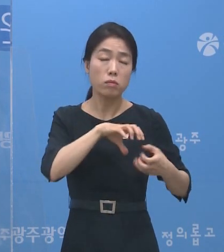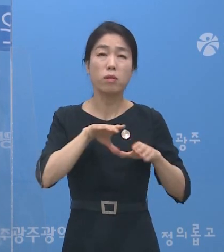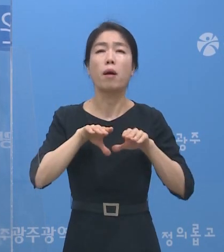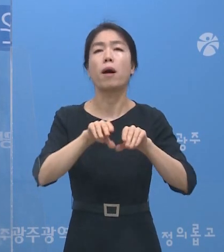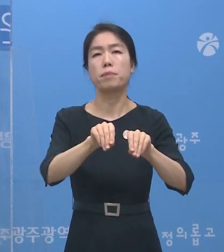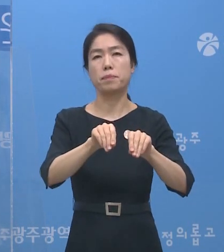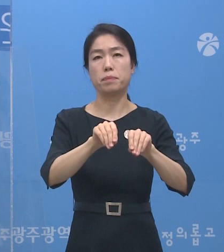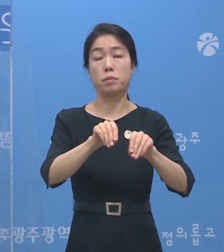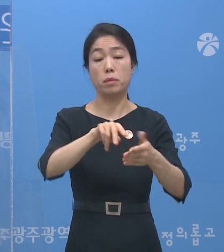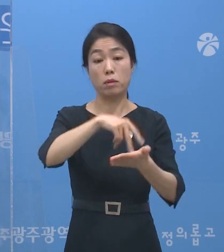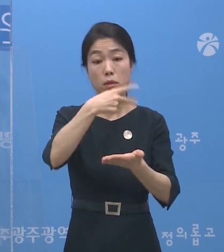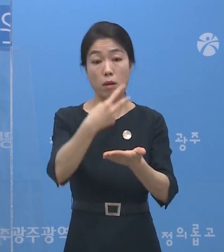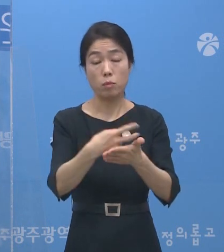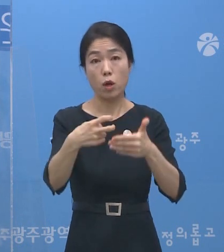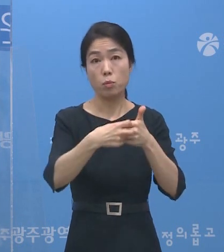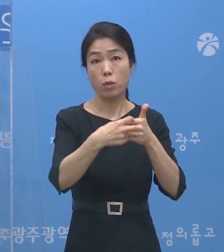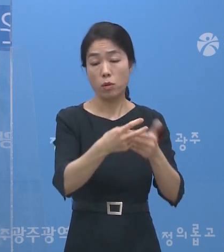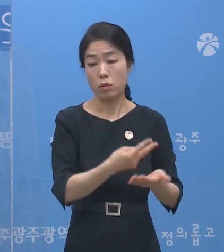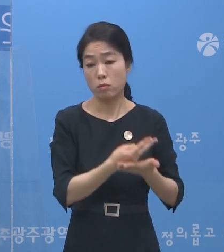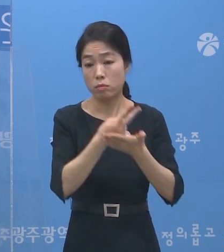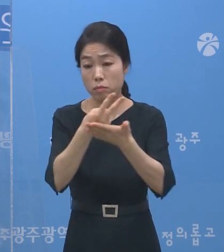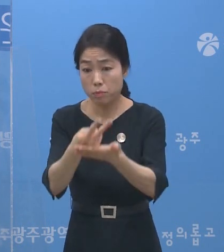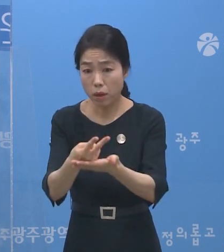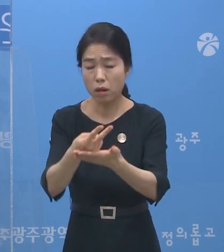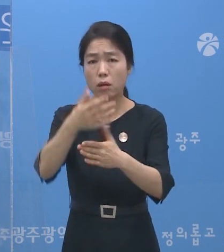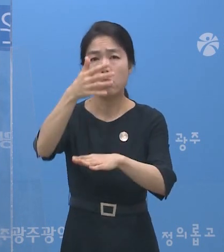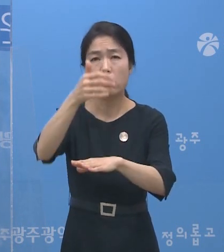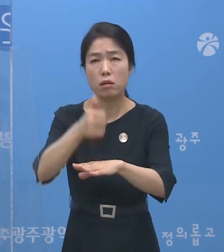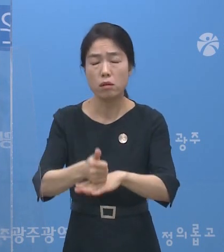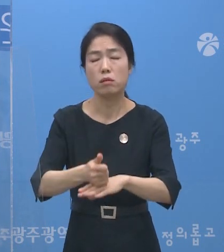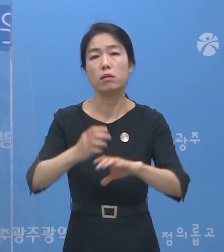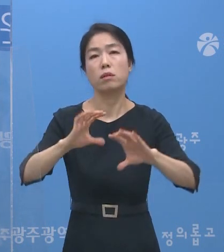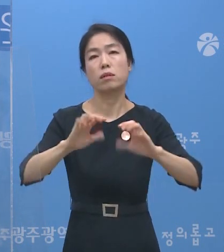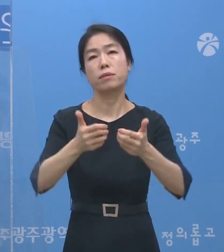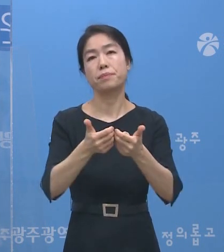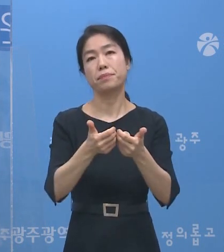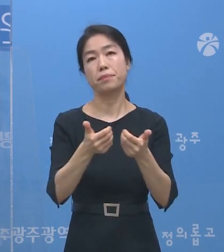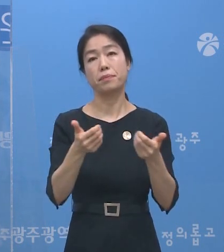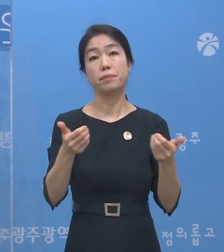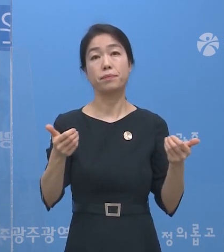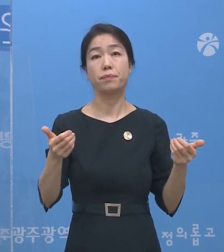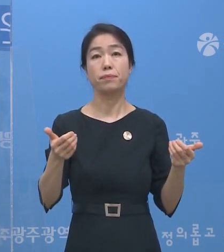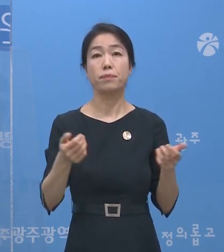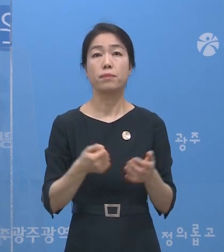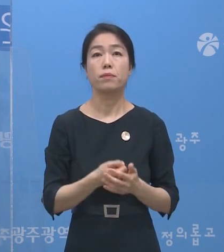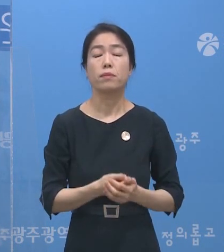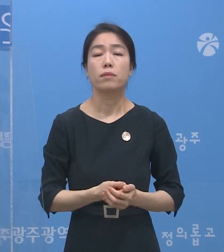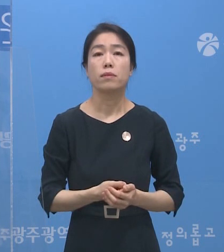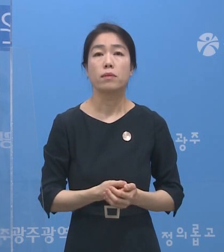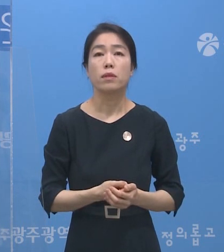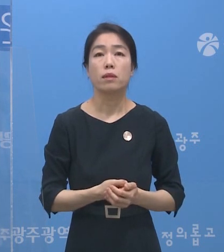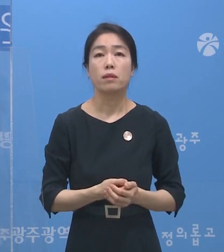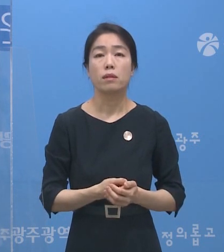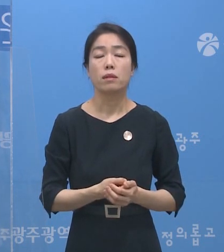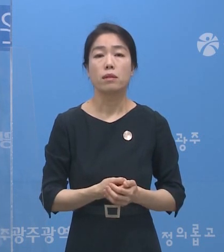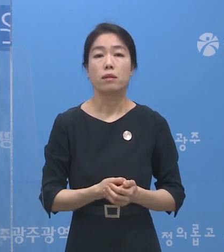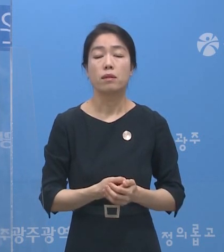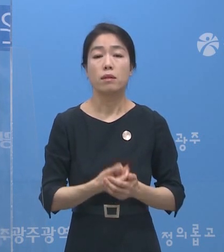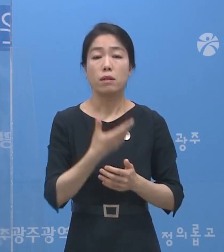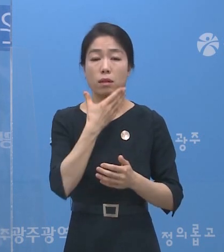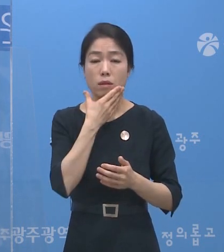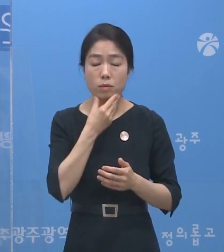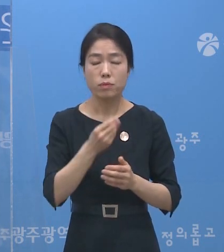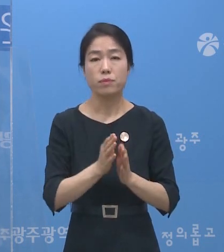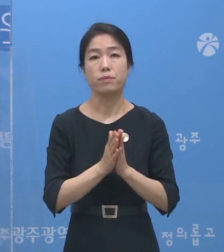병원으로 이동했습니다만 운명을 달리하셨습니다. 상가 고인의 명복을